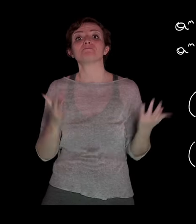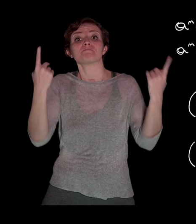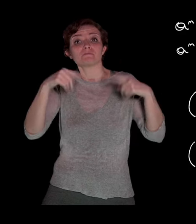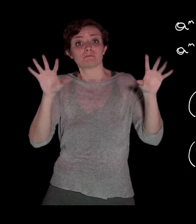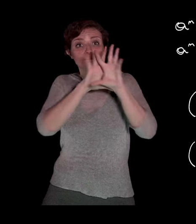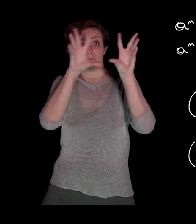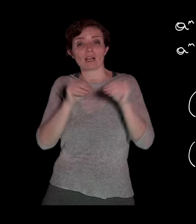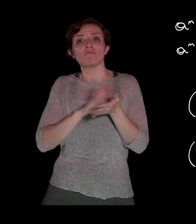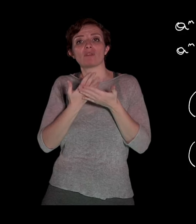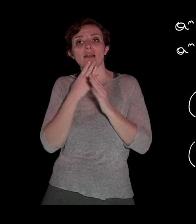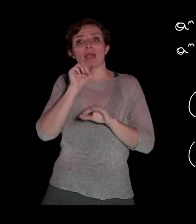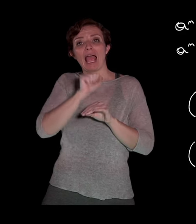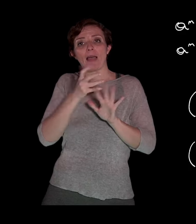maggiore o uguale di zero.